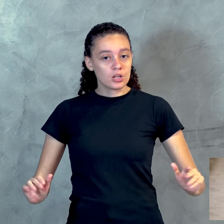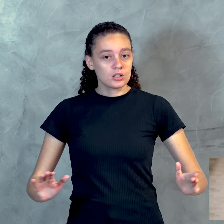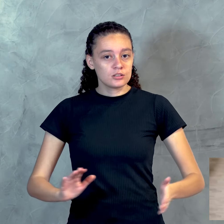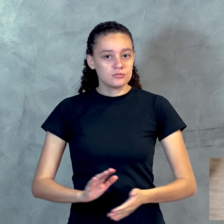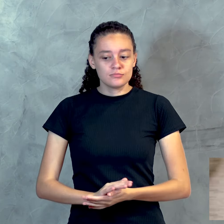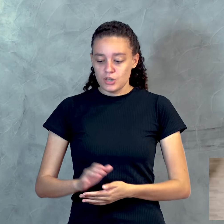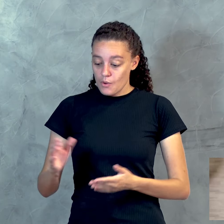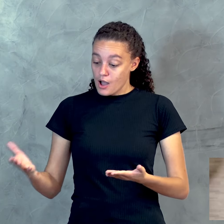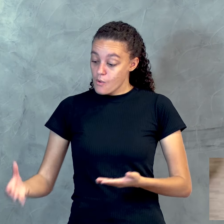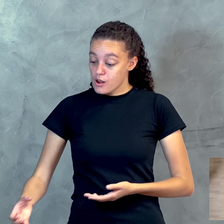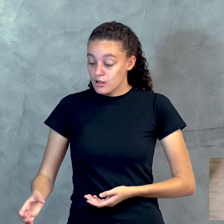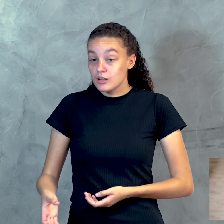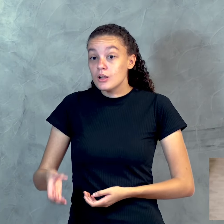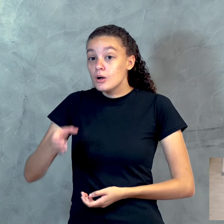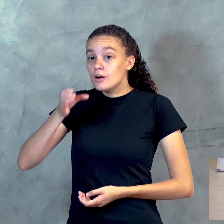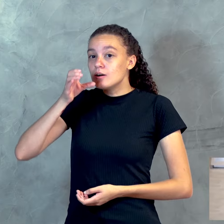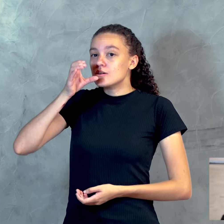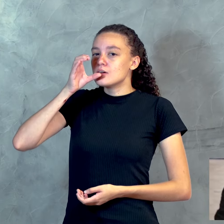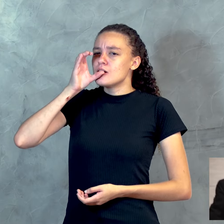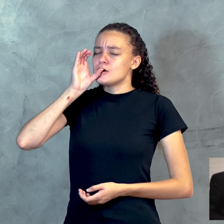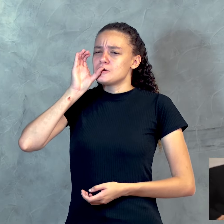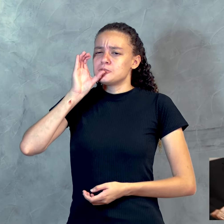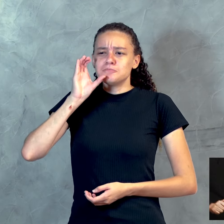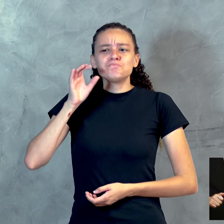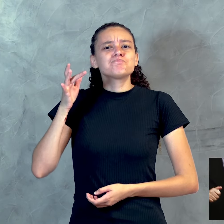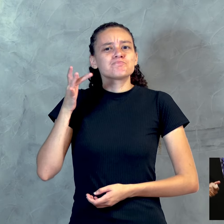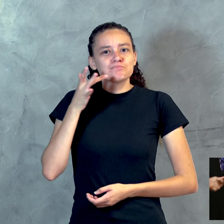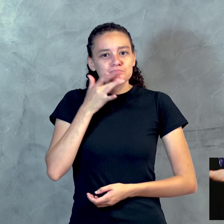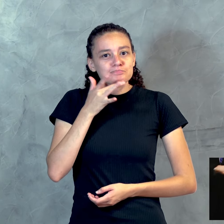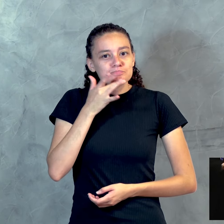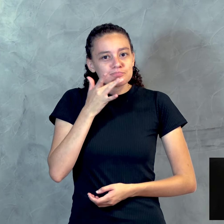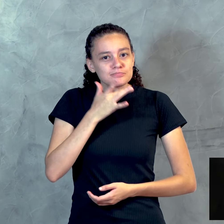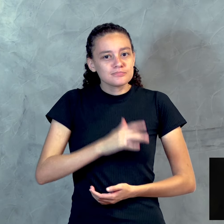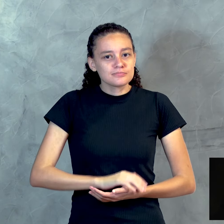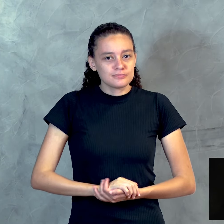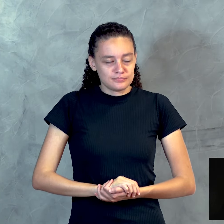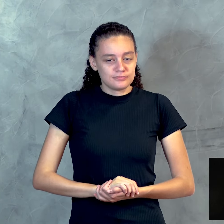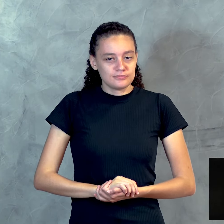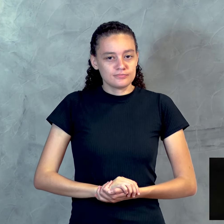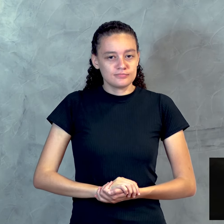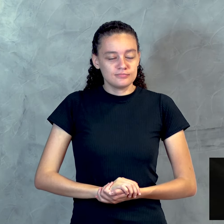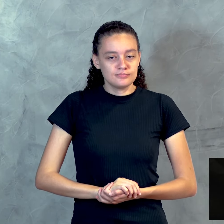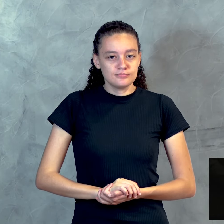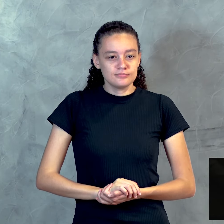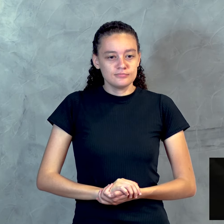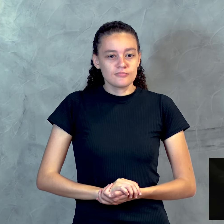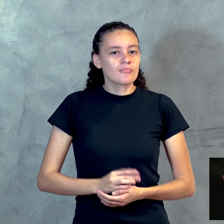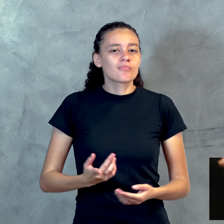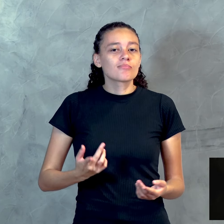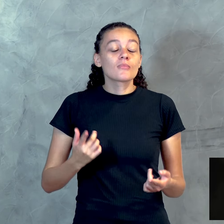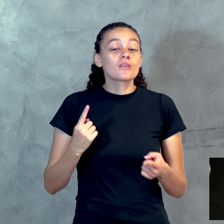Eu tomaria um bom gole d'água nesse copo. Por quê?